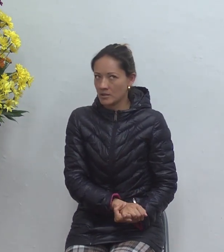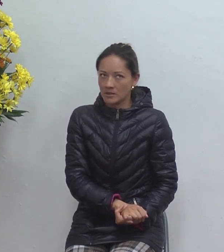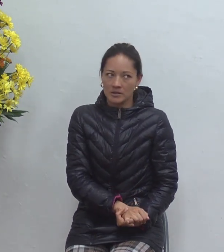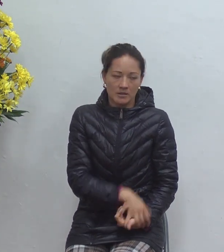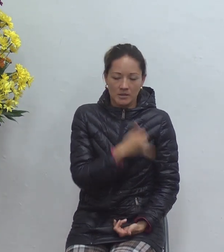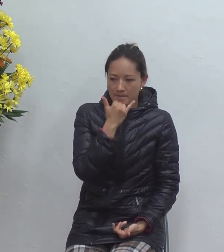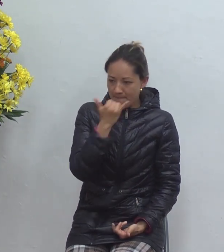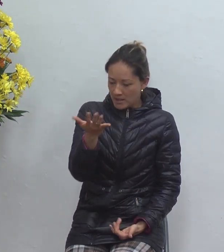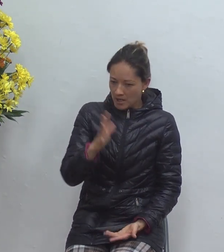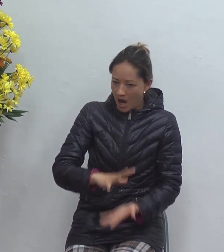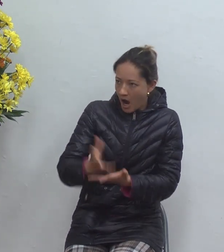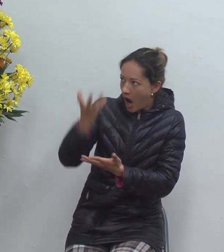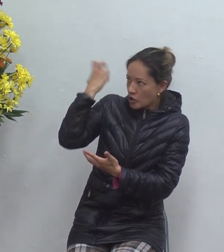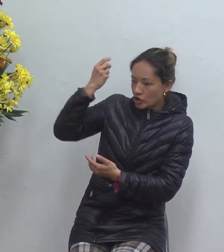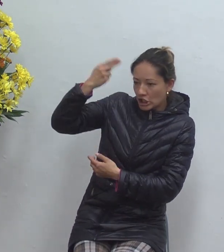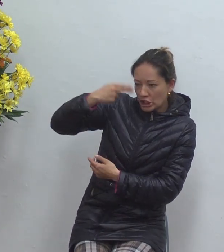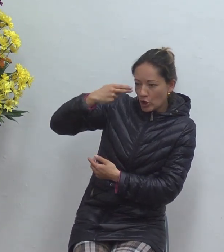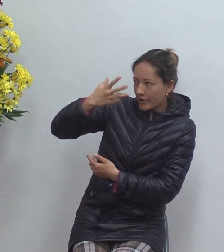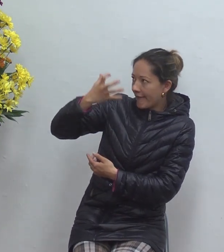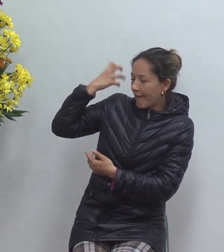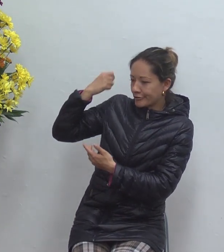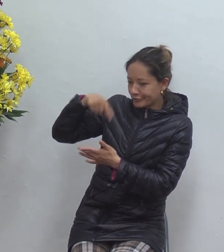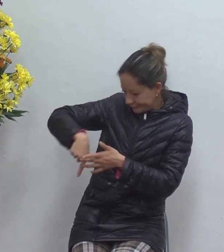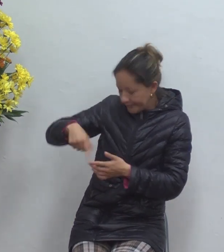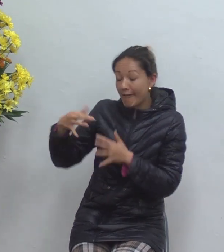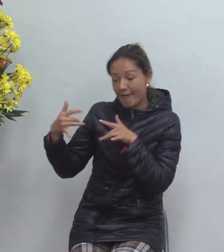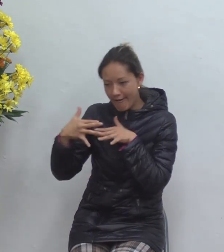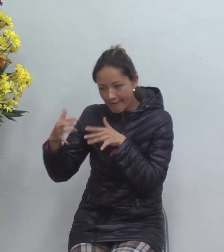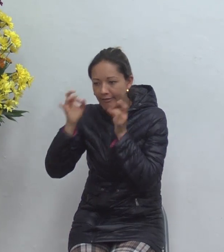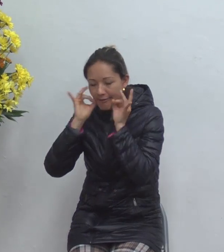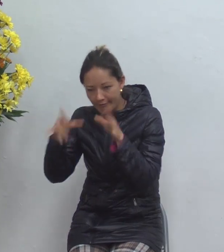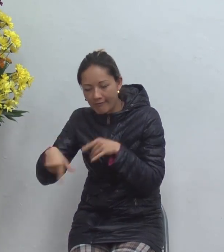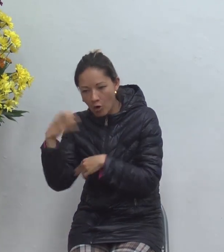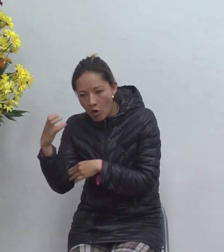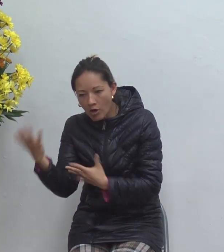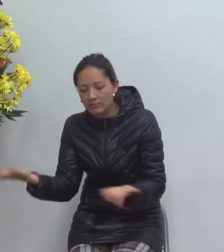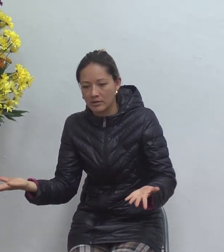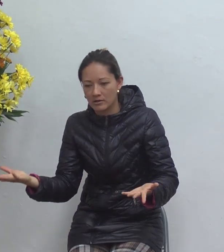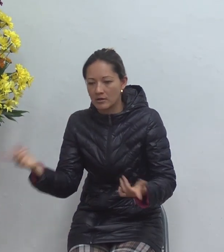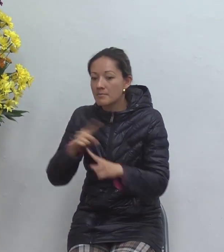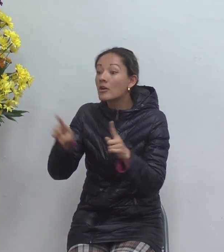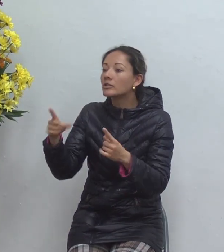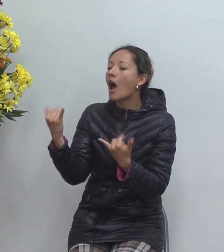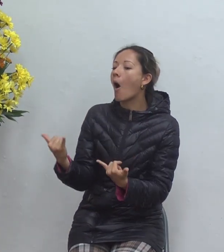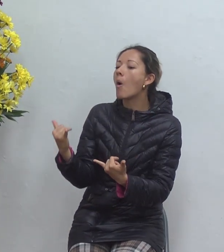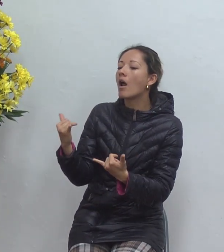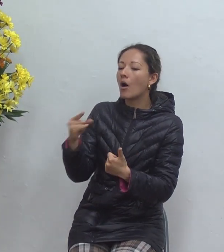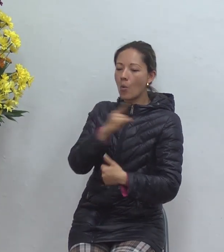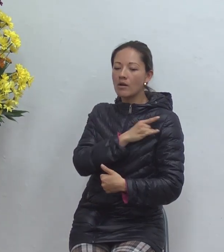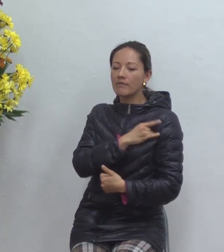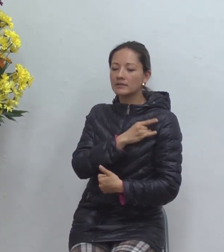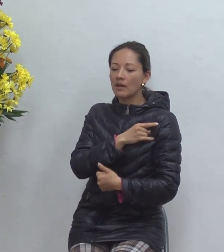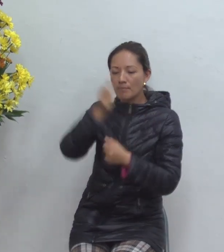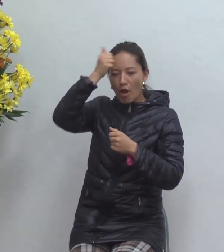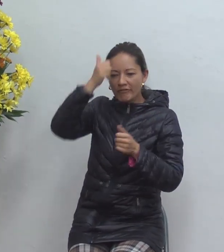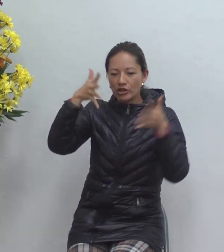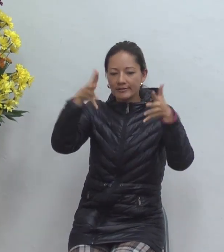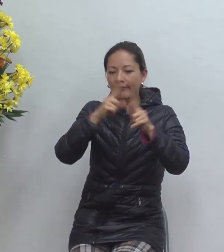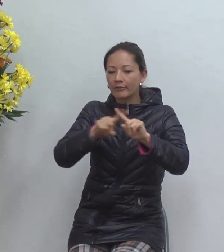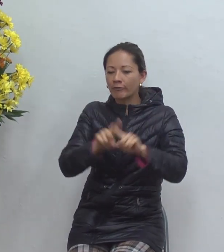pero no ve que eso es ser idiota útil repetir las mentiras que imponen las a los que les interesa pues sepan el